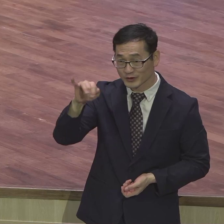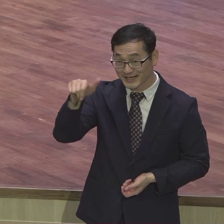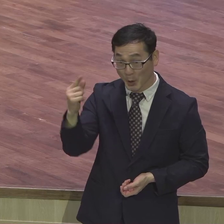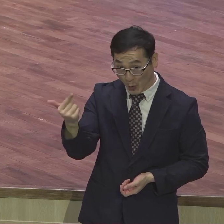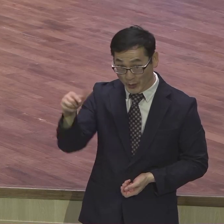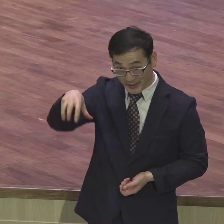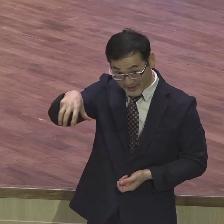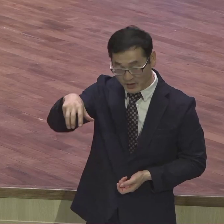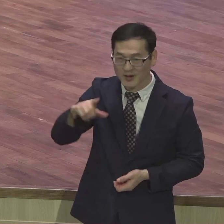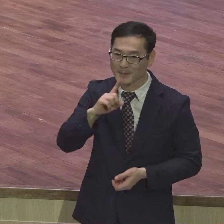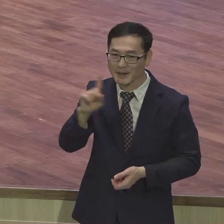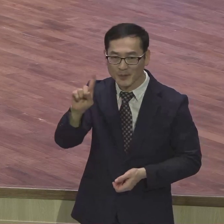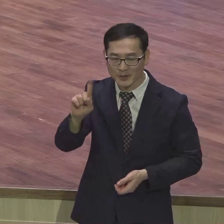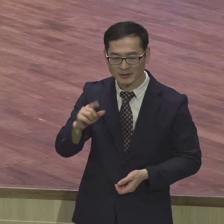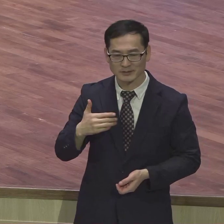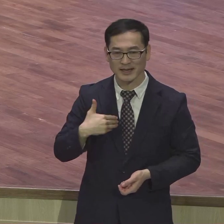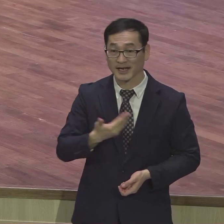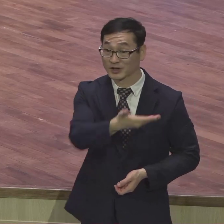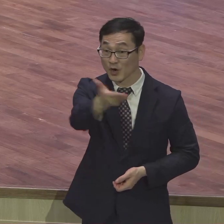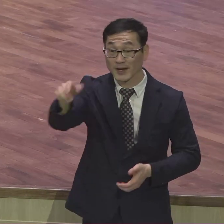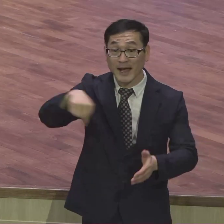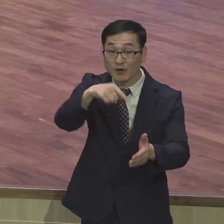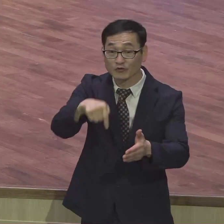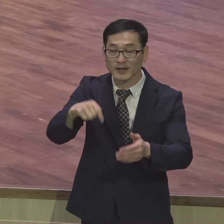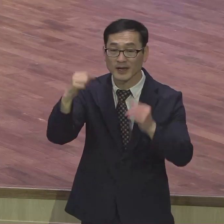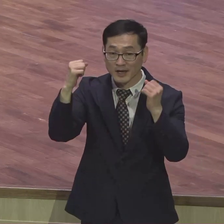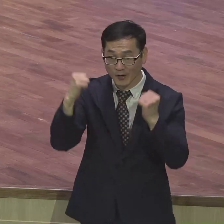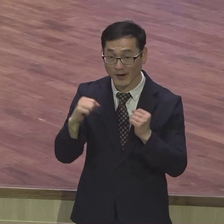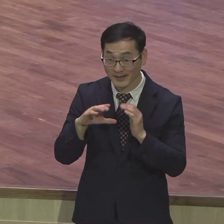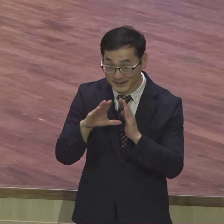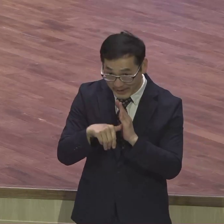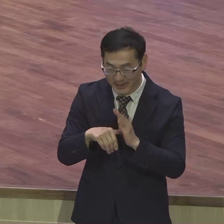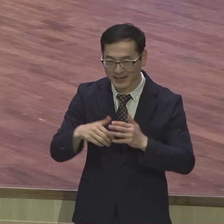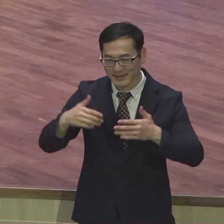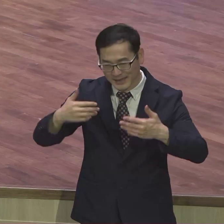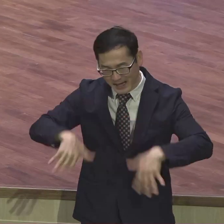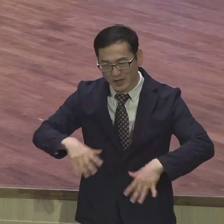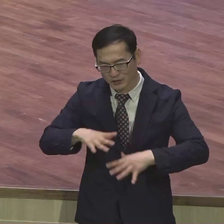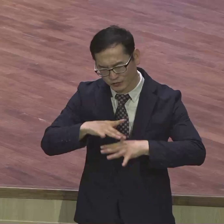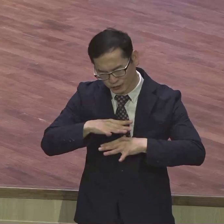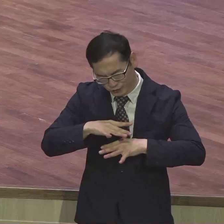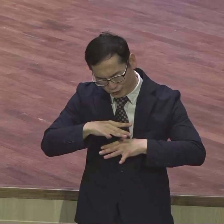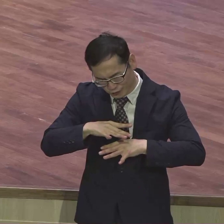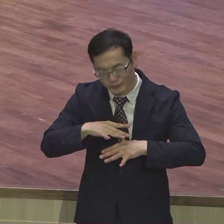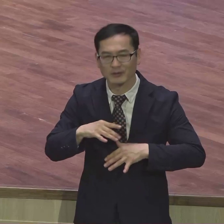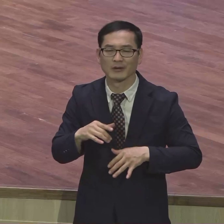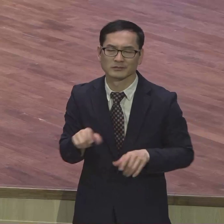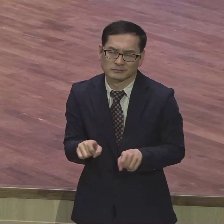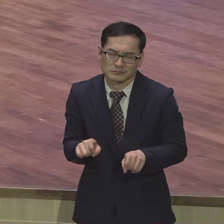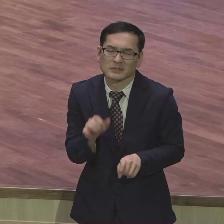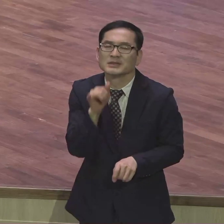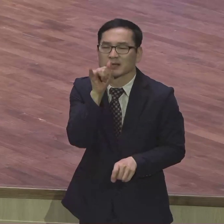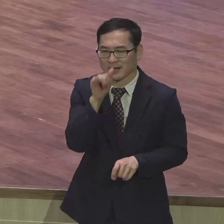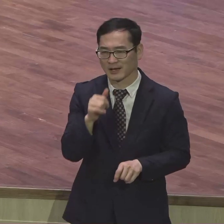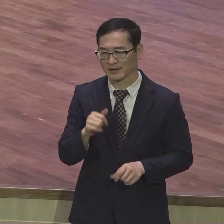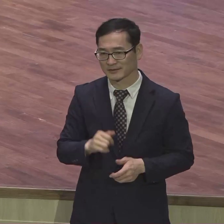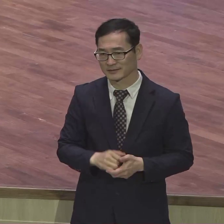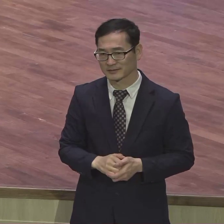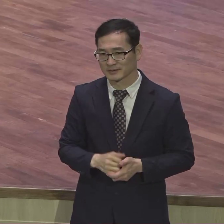하나님께서 나를 통해서 약하고 두려워하고 심히 들었노라 내 말과 내 전도함에 설정력